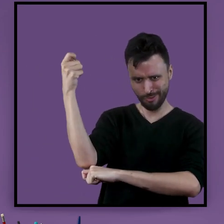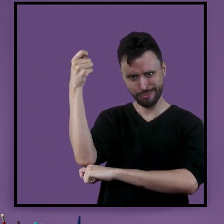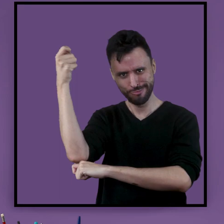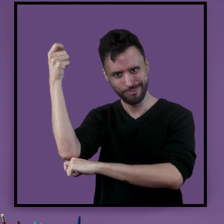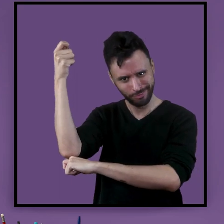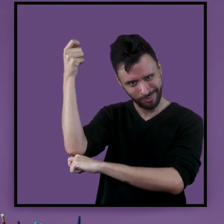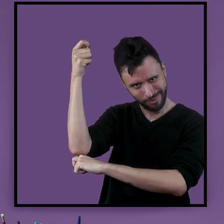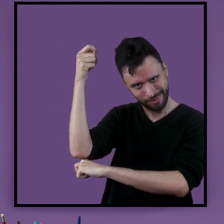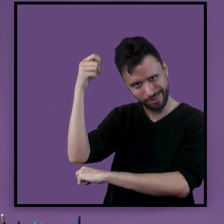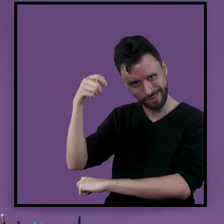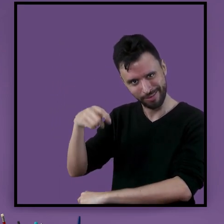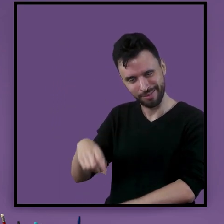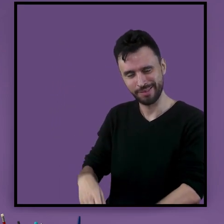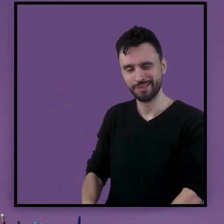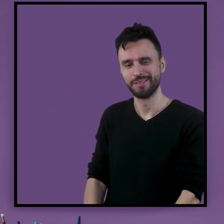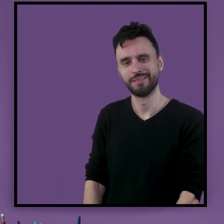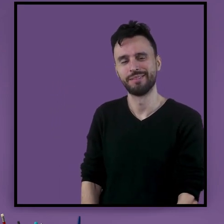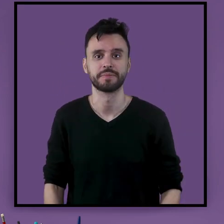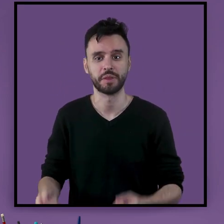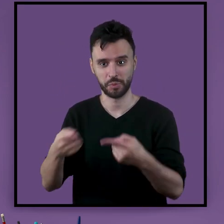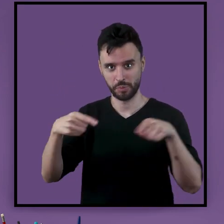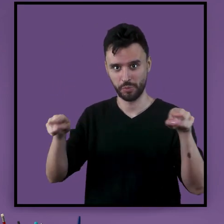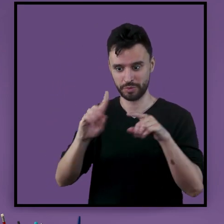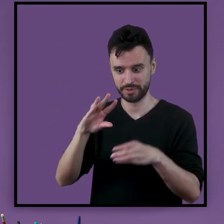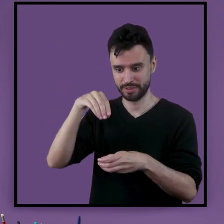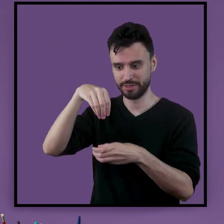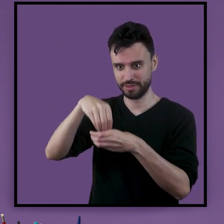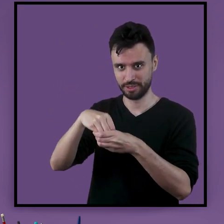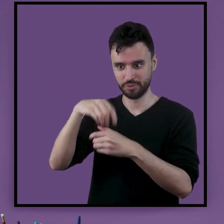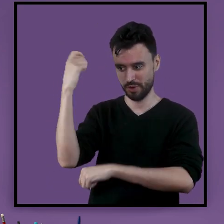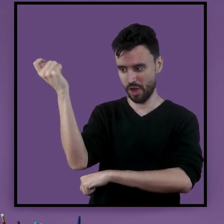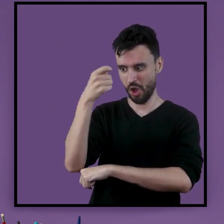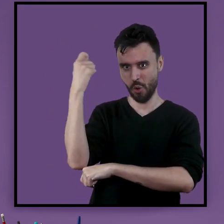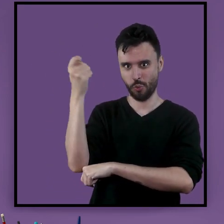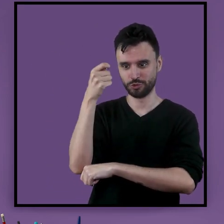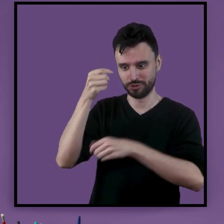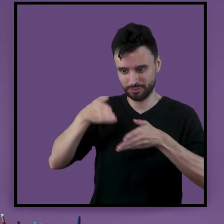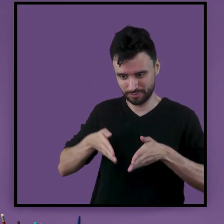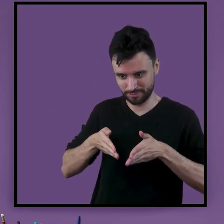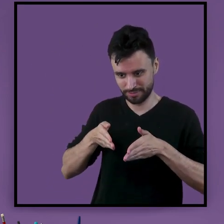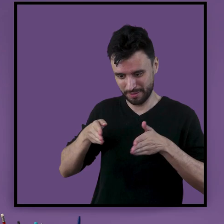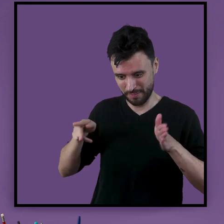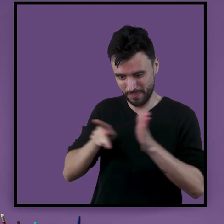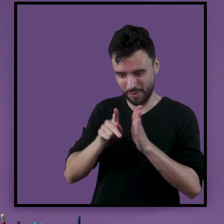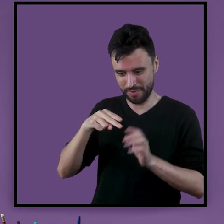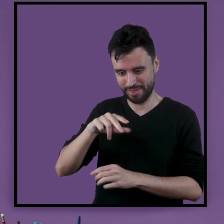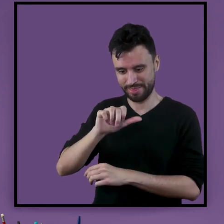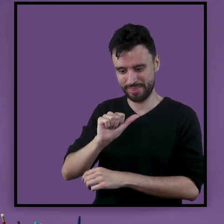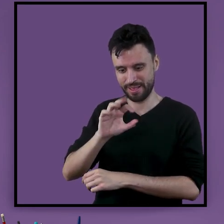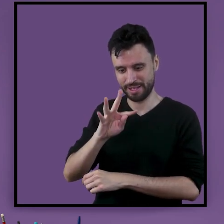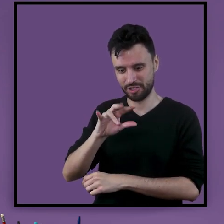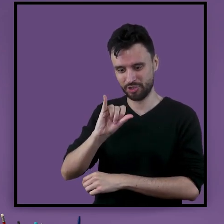gaúcha. A música gaúcha nativista sempre tem como tema trazer seus valores,